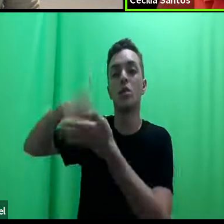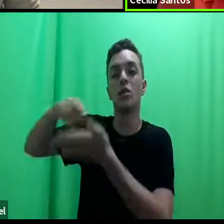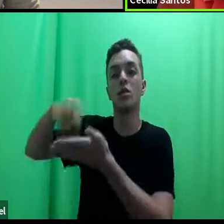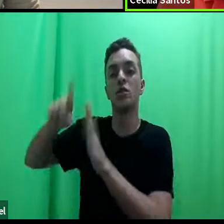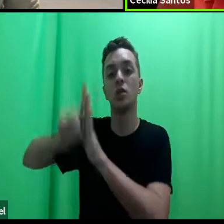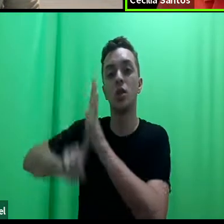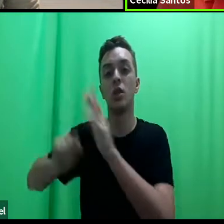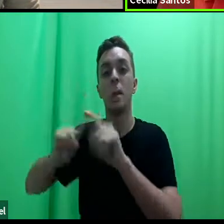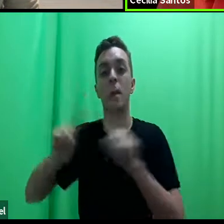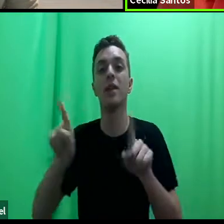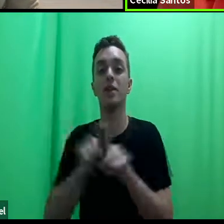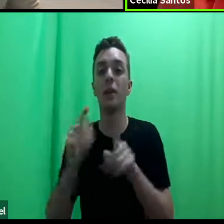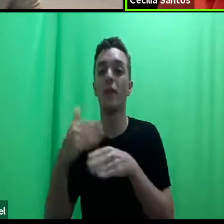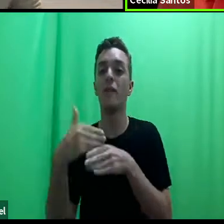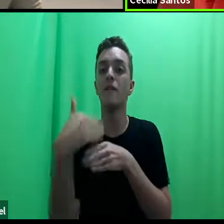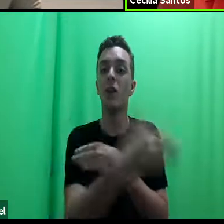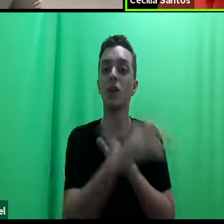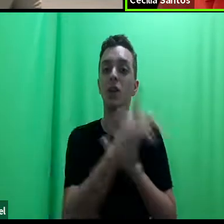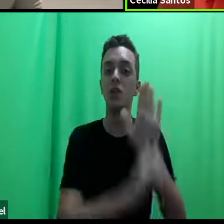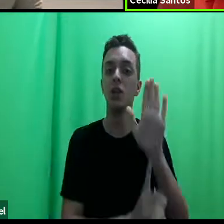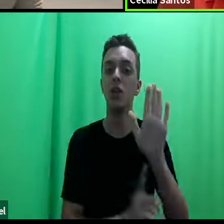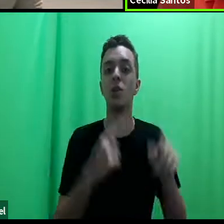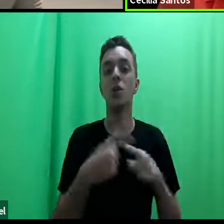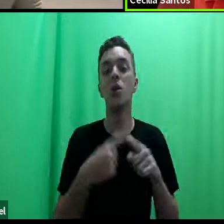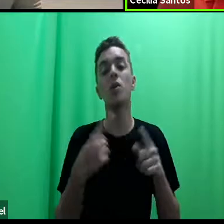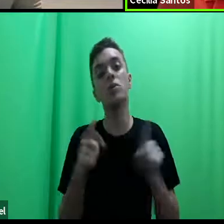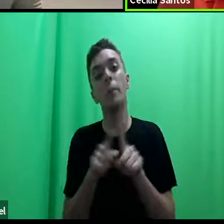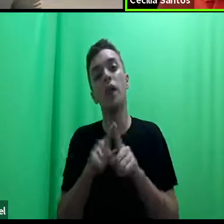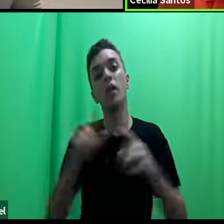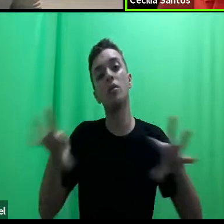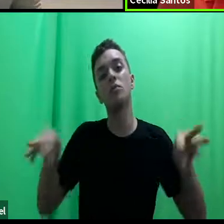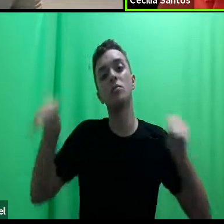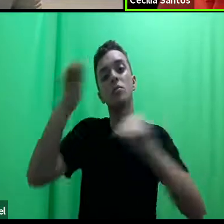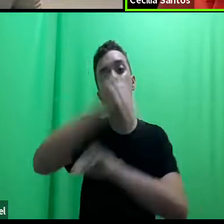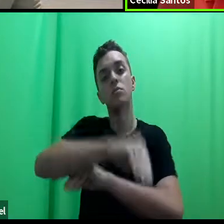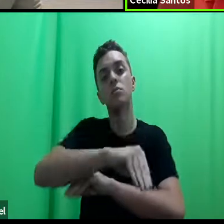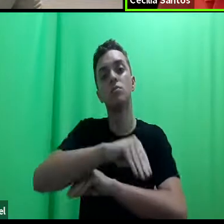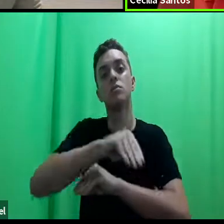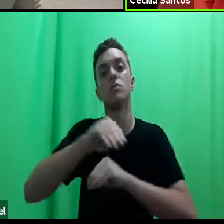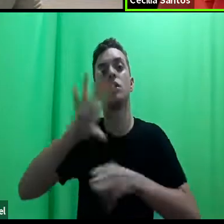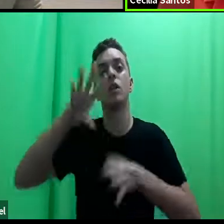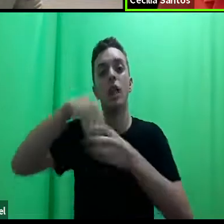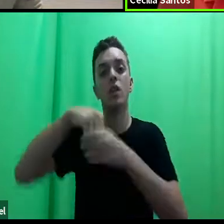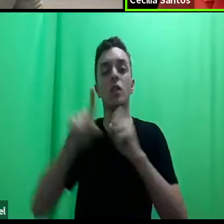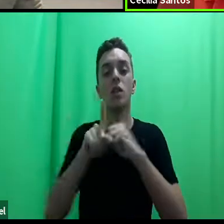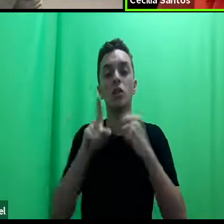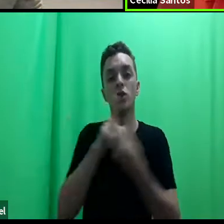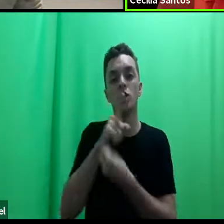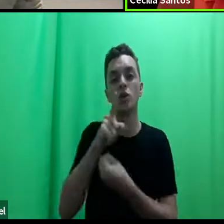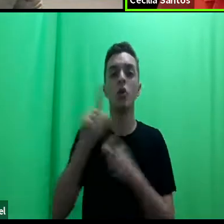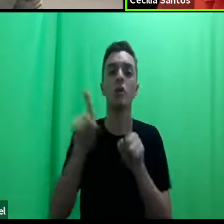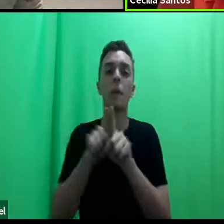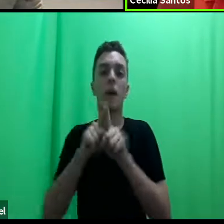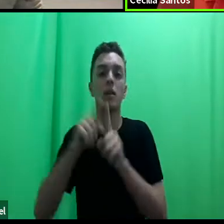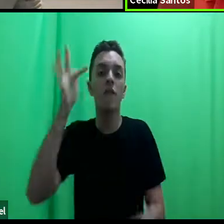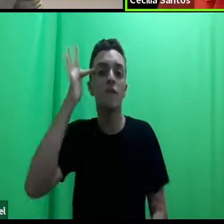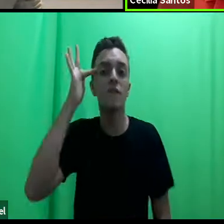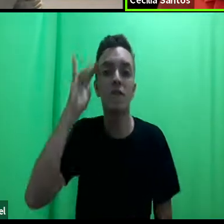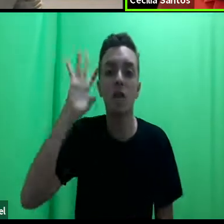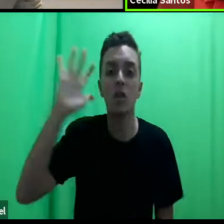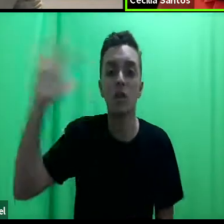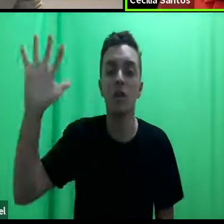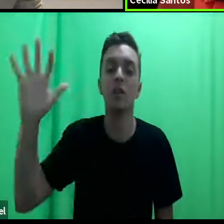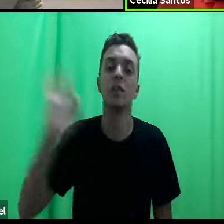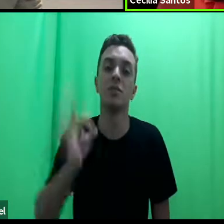mas também de fora do direito, ou mesmo do direito, mas que estejam na sociologia ou na filosofia, antropologia do direito.